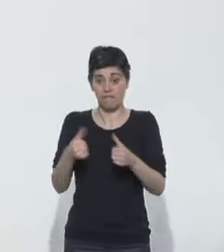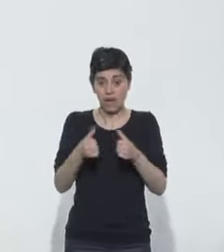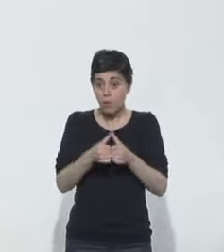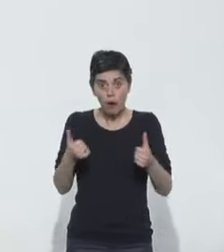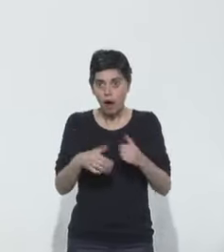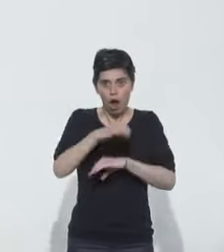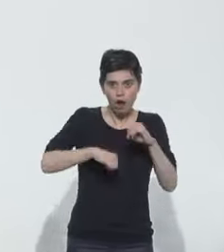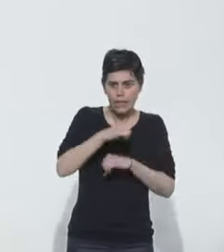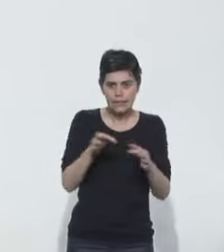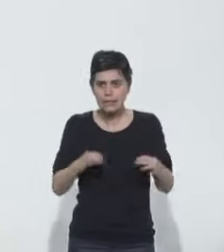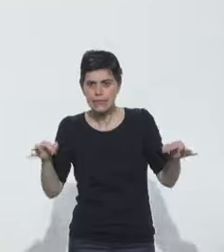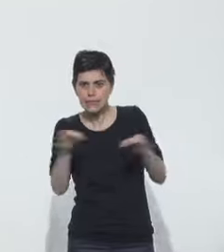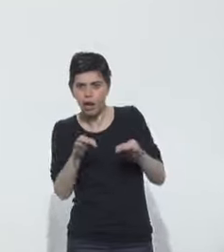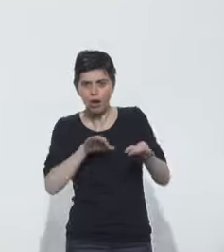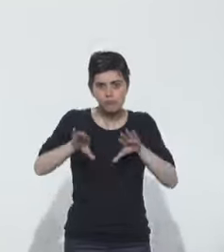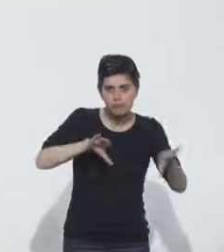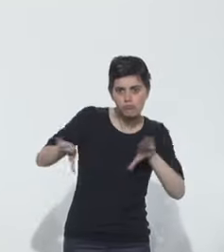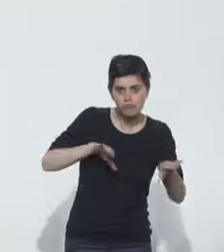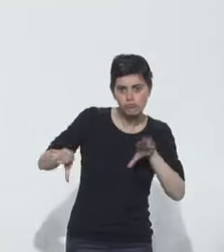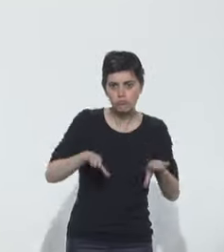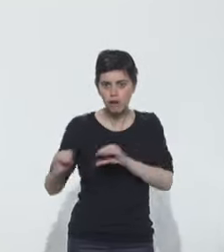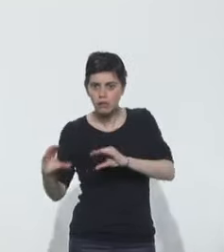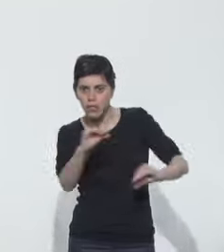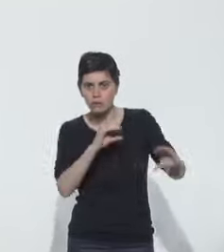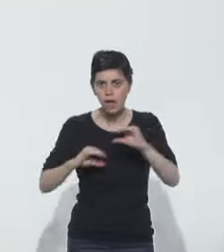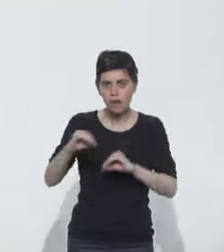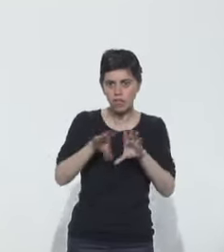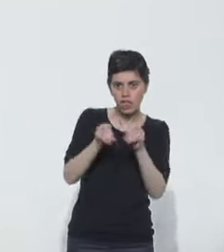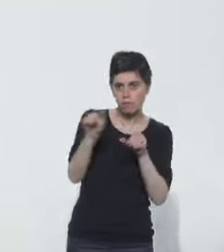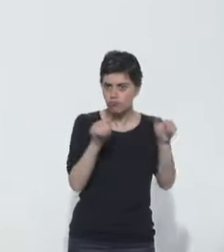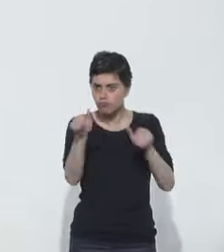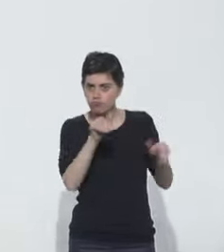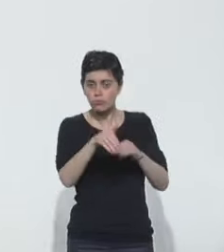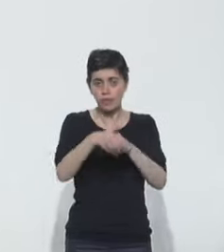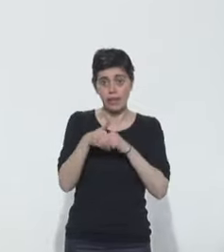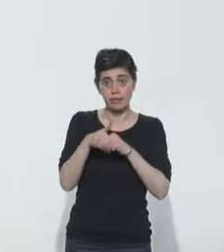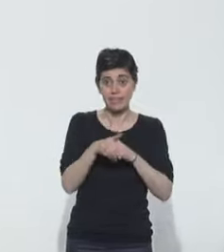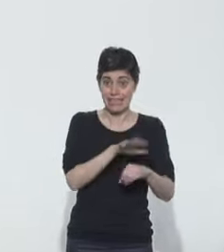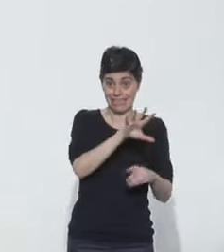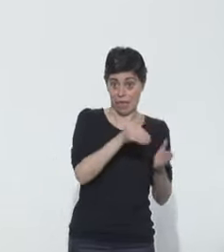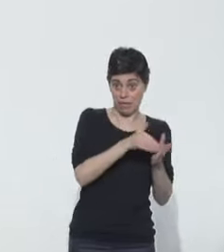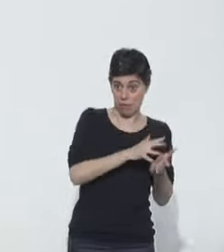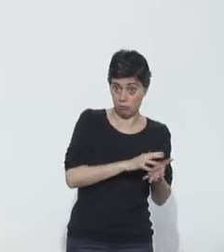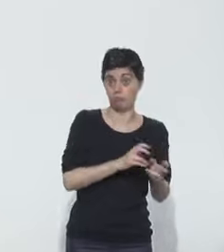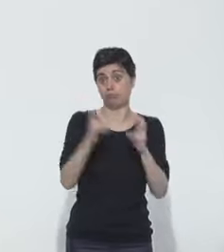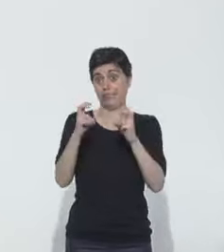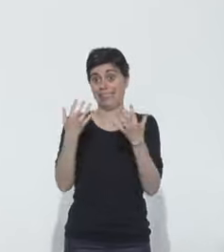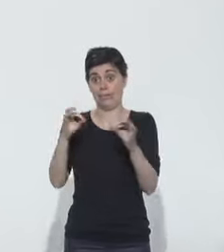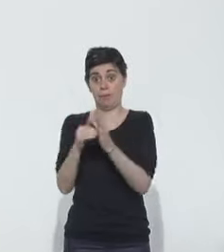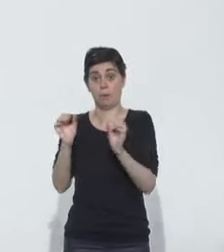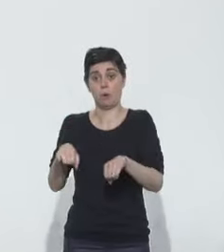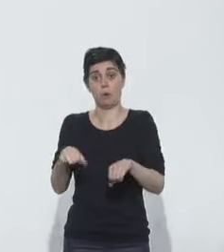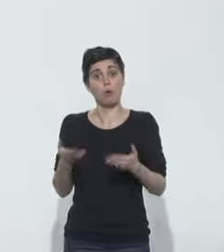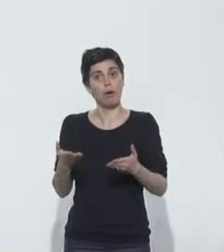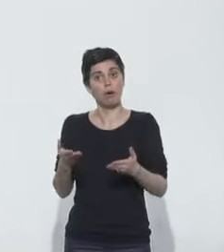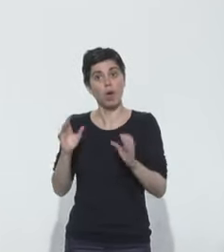créé des unités, ils ont retrouvé des matériels, ils ont mobilisé des équipes et donc nous sommes passés de 5 000 à 10 000. Aujourd'hui, nous avons toujours cette capacité de